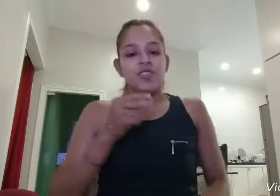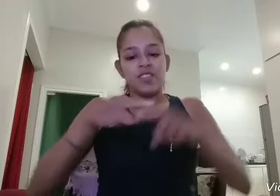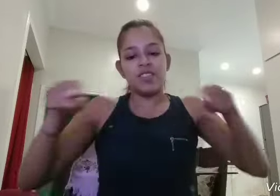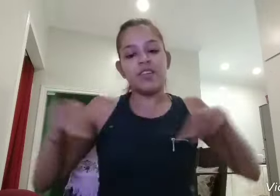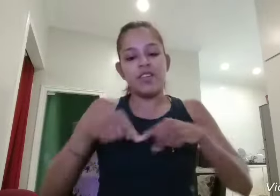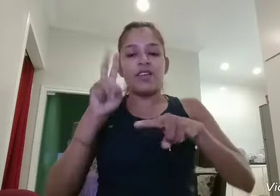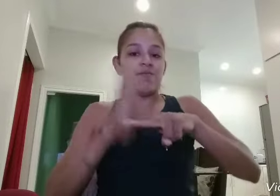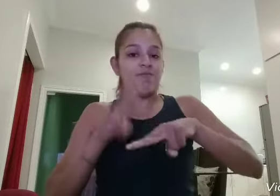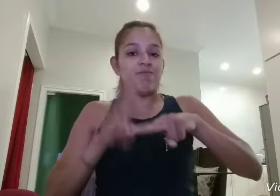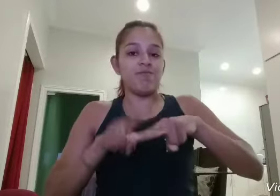tela